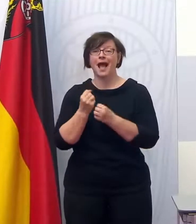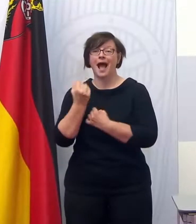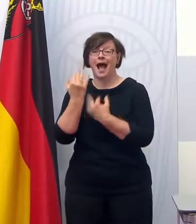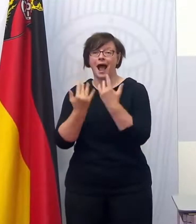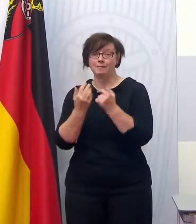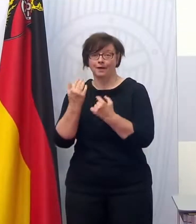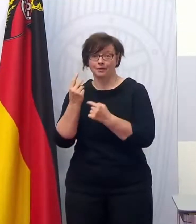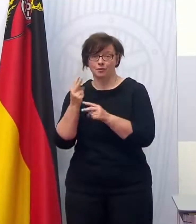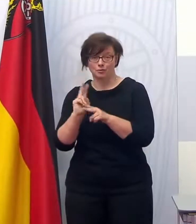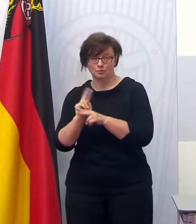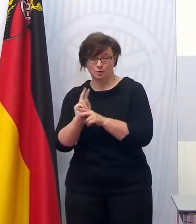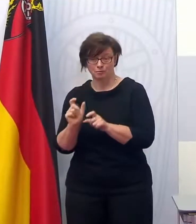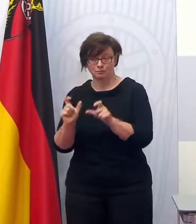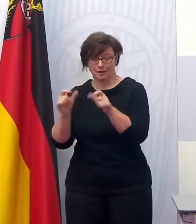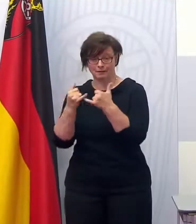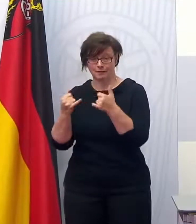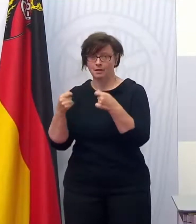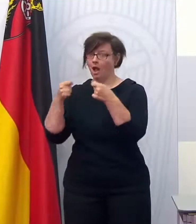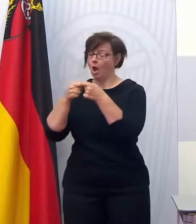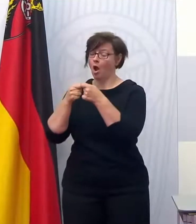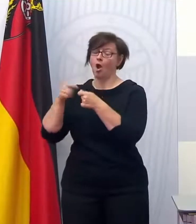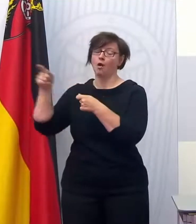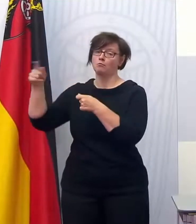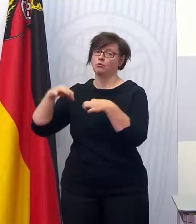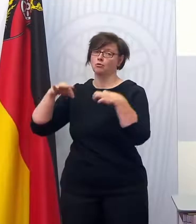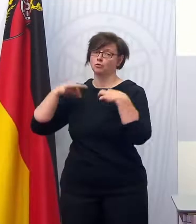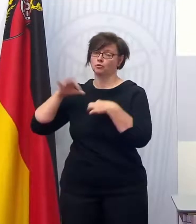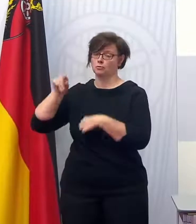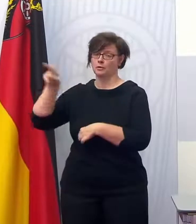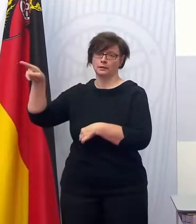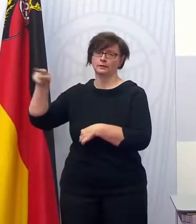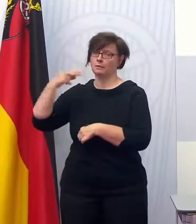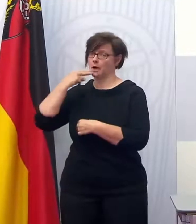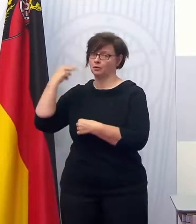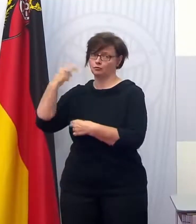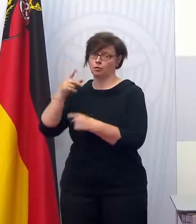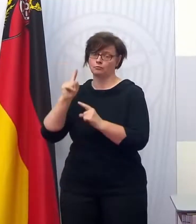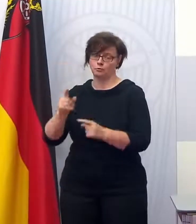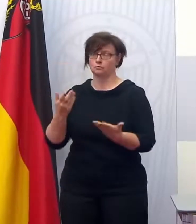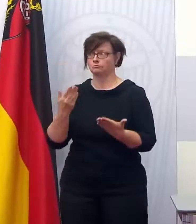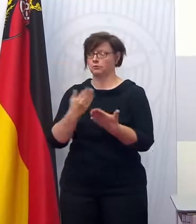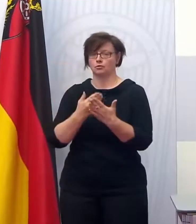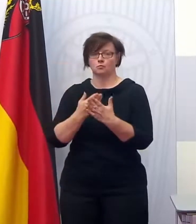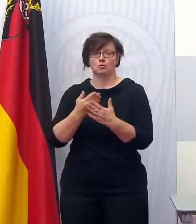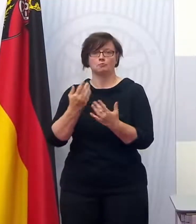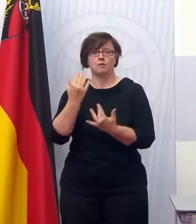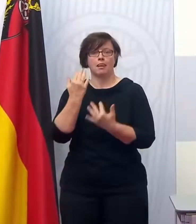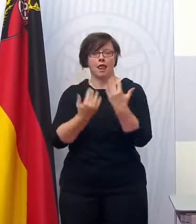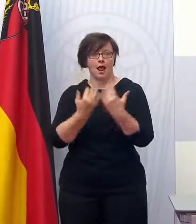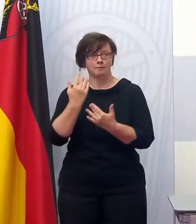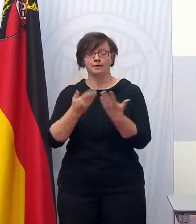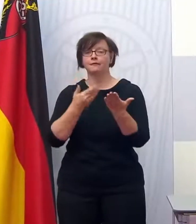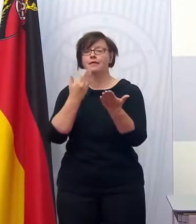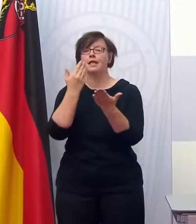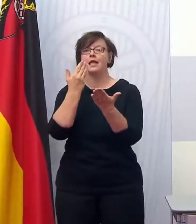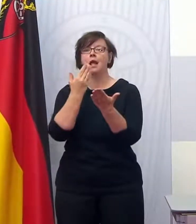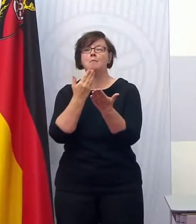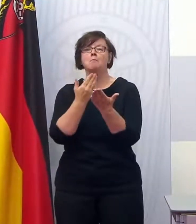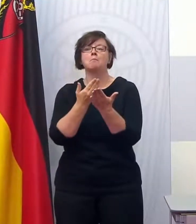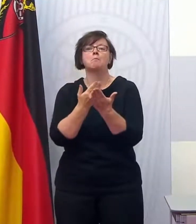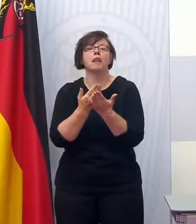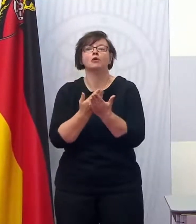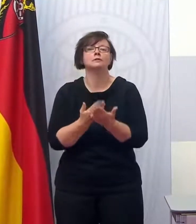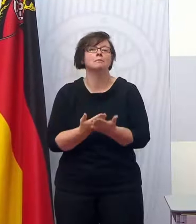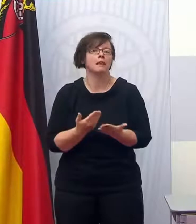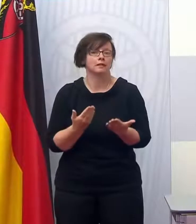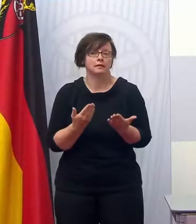verhindern kann, das muss der Bundesgesundheitsminister beantworten. Es gibt ja auch die Möglichkeit, zum Beispiel bei Abrechnungen und Plausibilitätsprüfungen über die